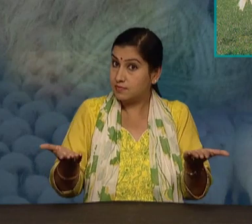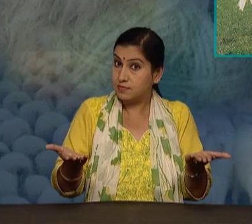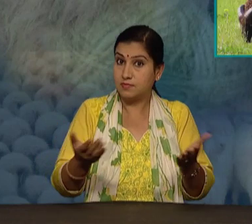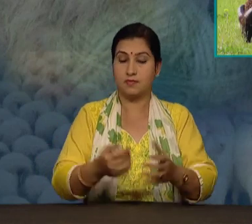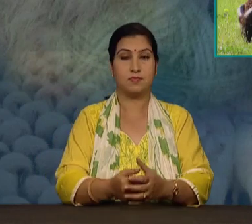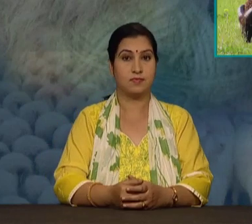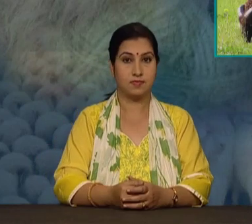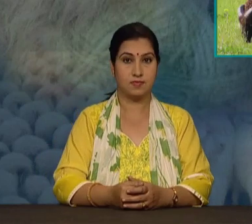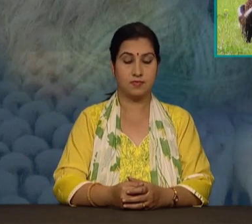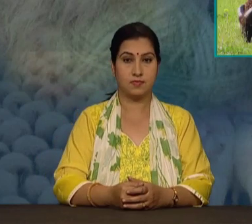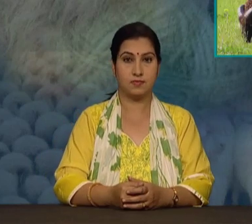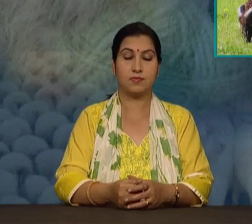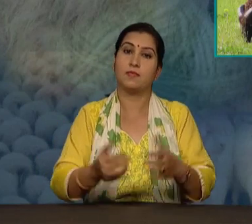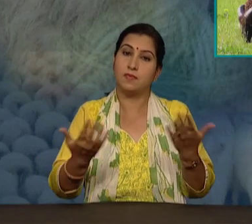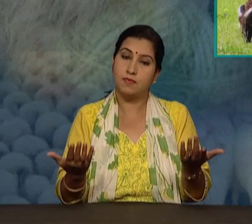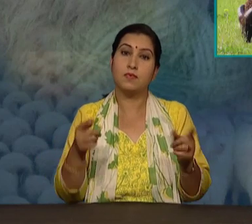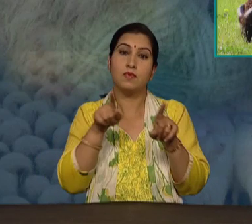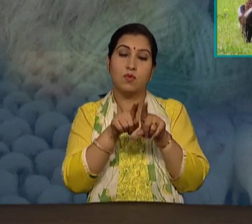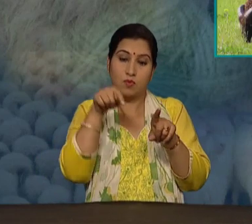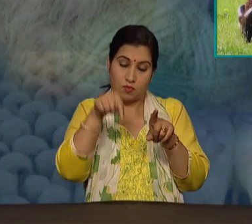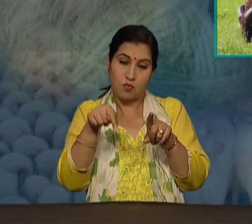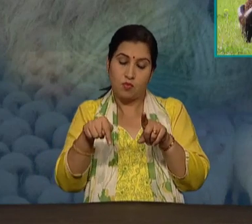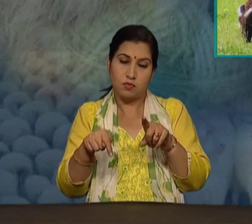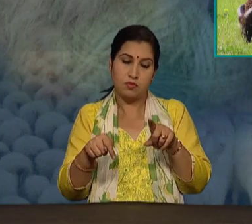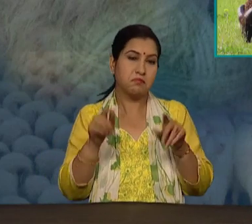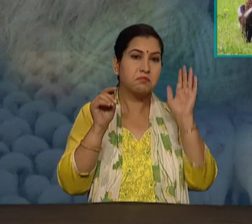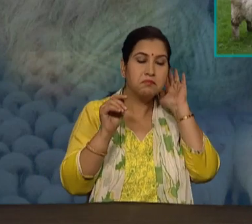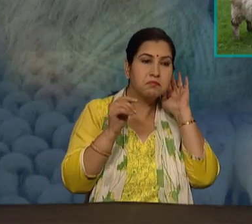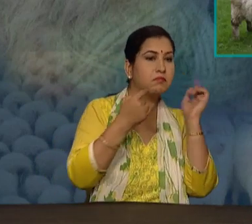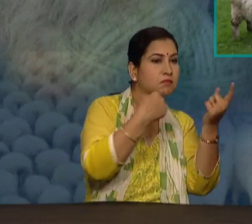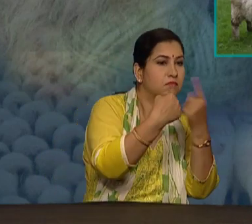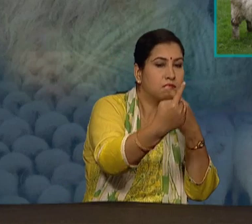और इन से संबंधित जानकारी प्राप्त कीजिए